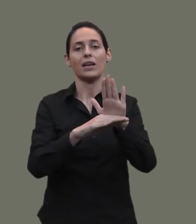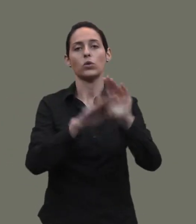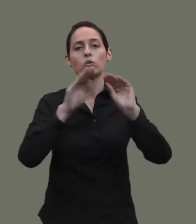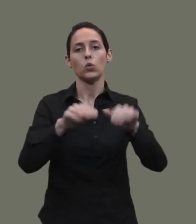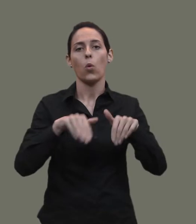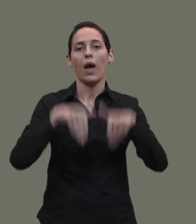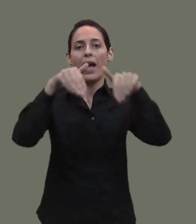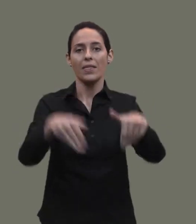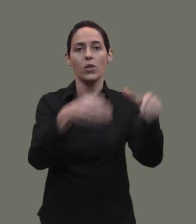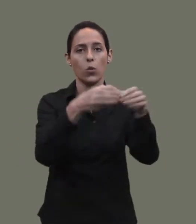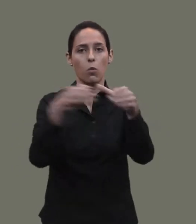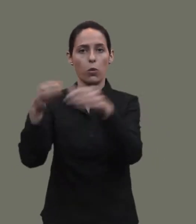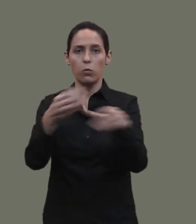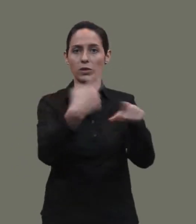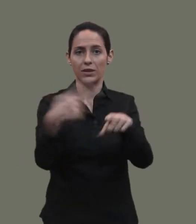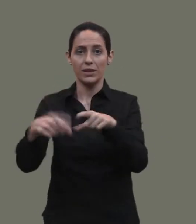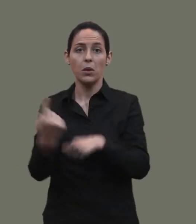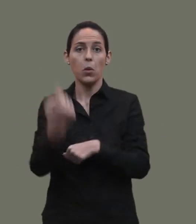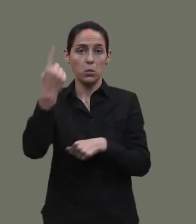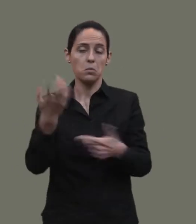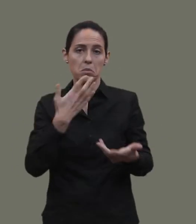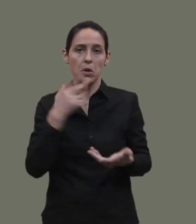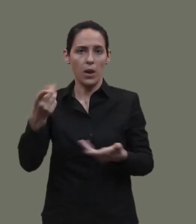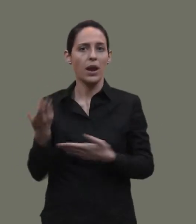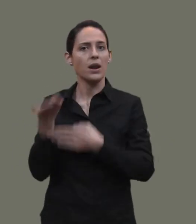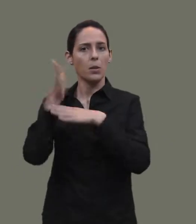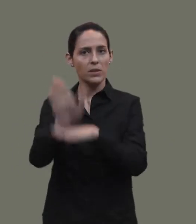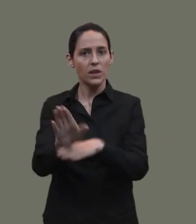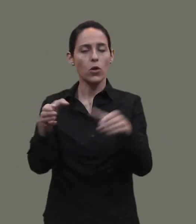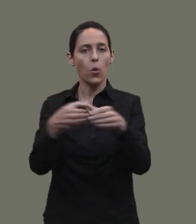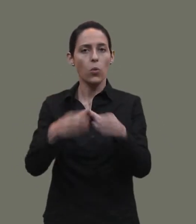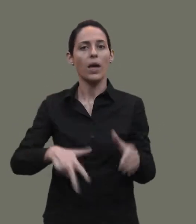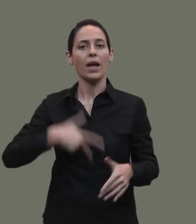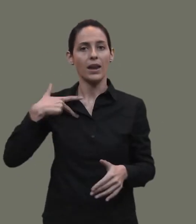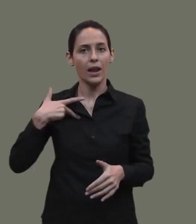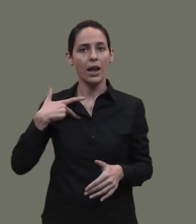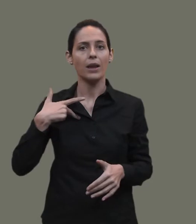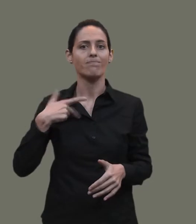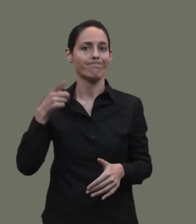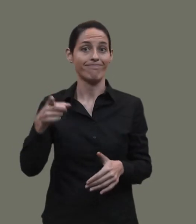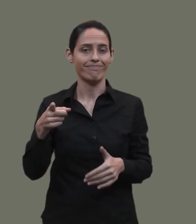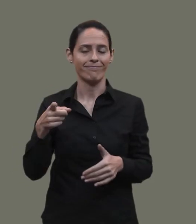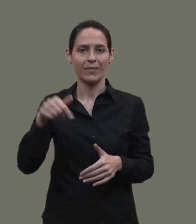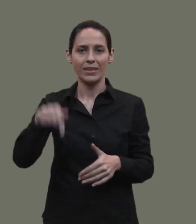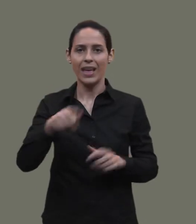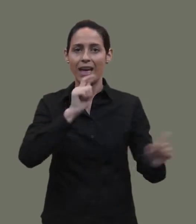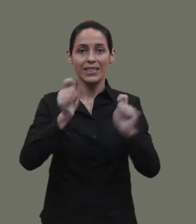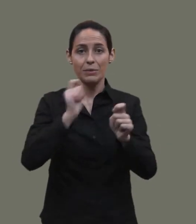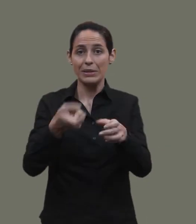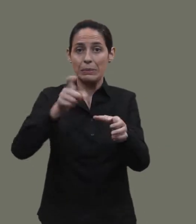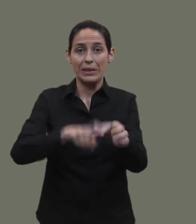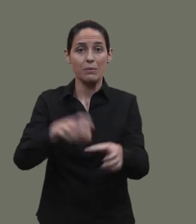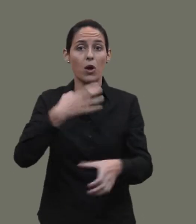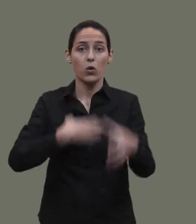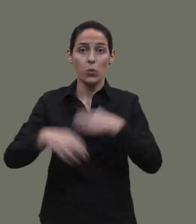distintos partidos uno de los cuales, por cierto, pese a tener representación en la Junta General se ha quedado fuera de esta serie de entrevistas